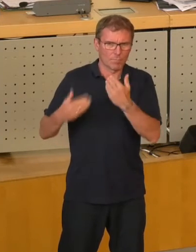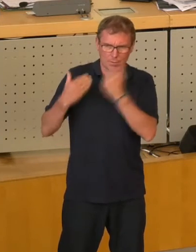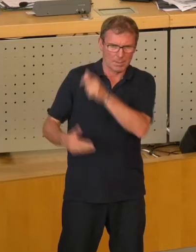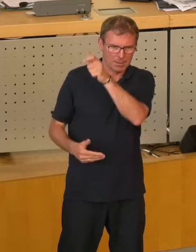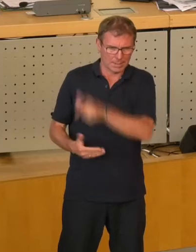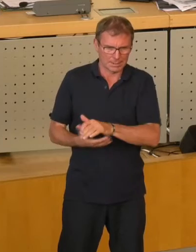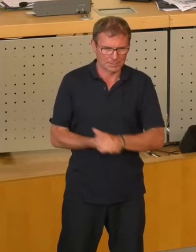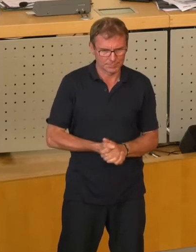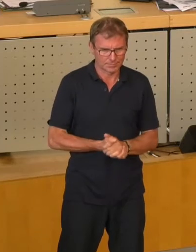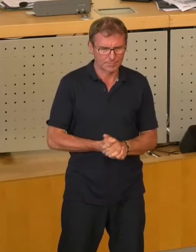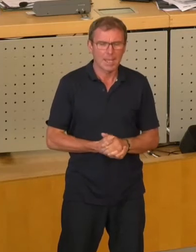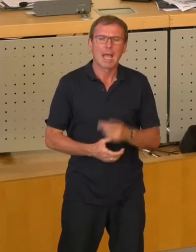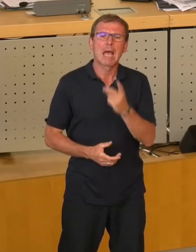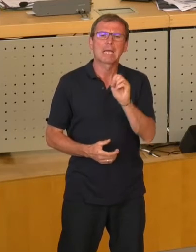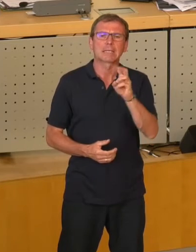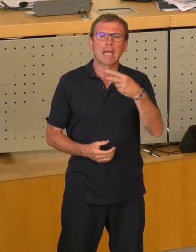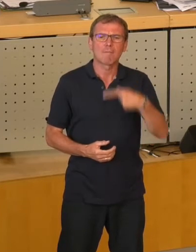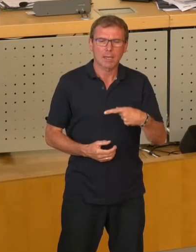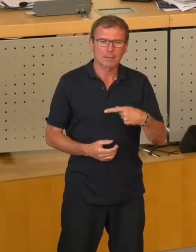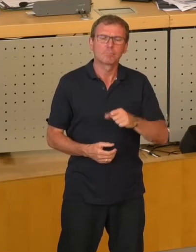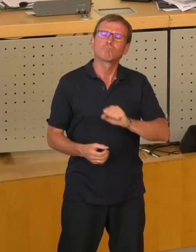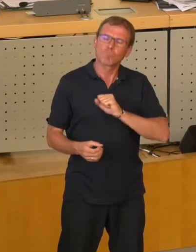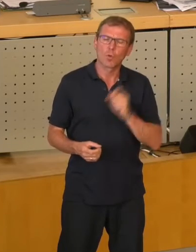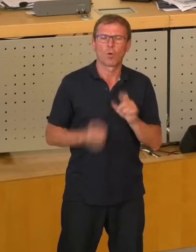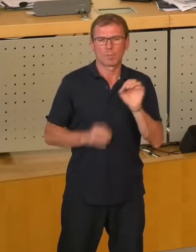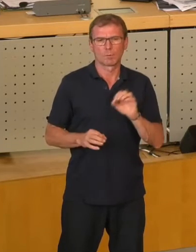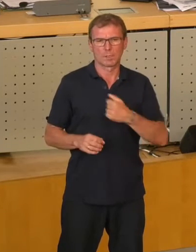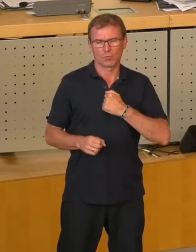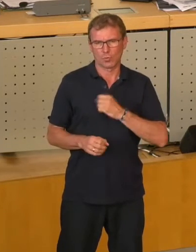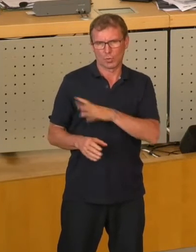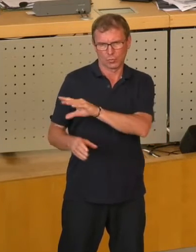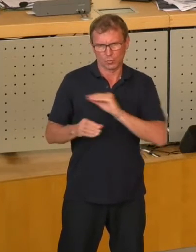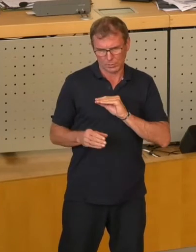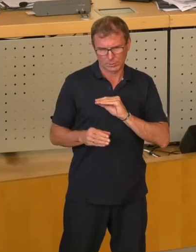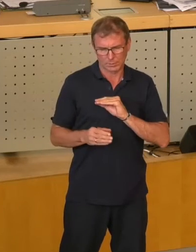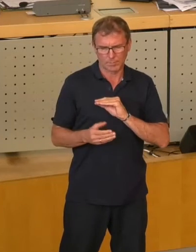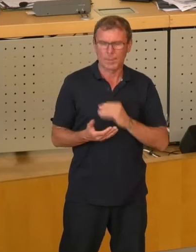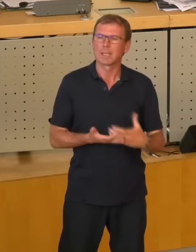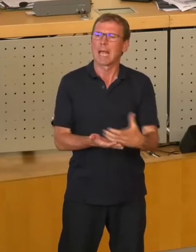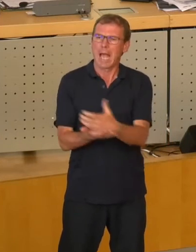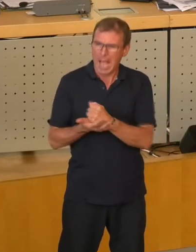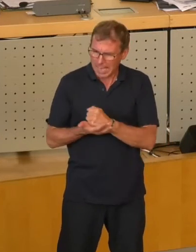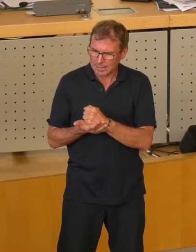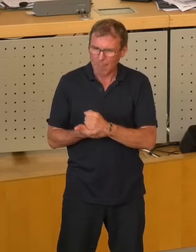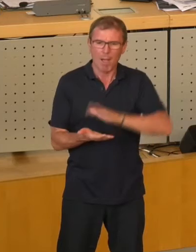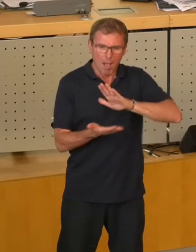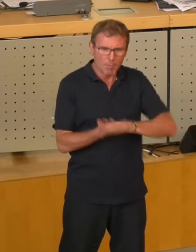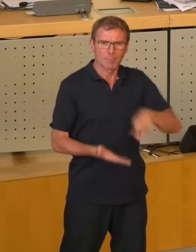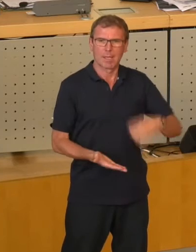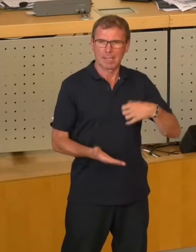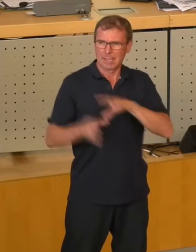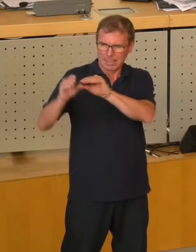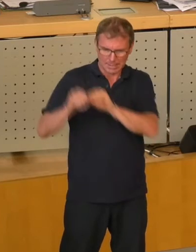Es ist dann so, die DRIWAG gehört dann wieder zu 100 Prozent uns, und es ist auch richtig, dass die Erträge dann wieder hierbleiben, wo sie erwirtschaftet sind.